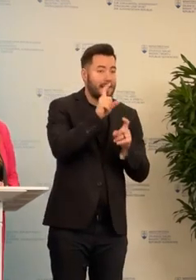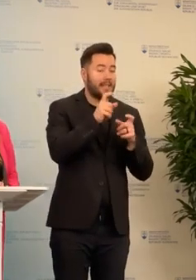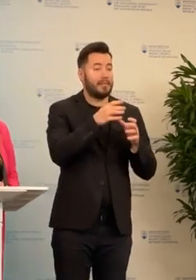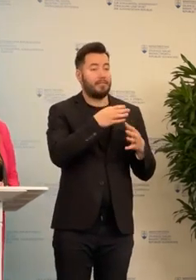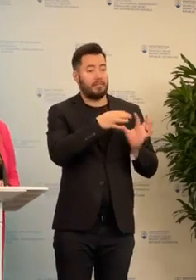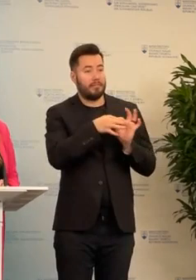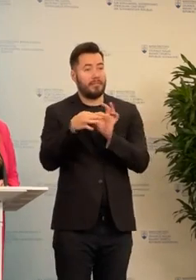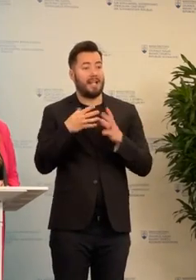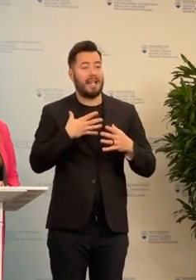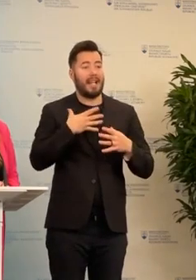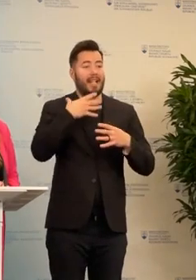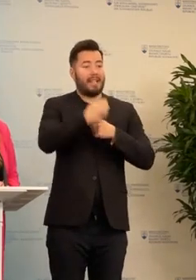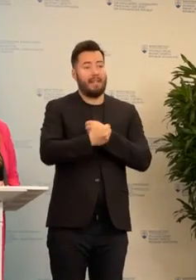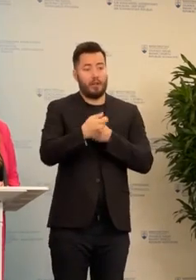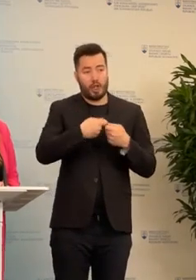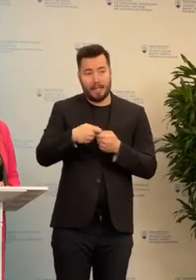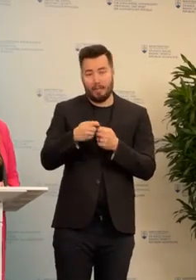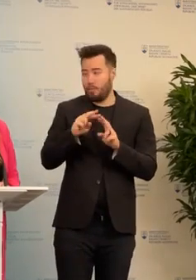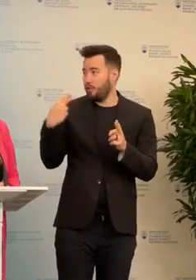týmov, tak radi zodpovieme.